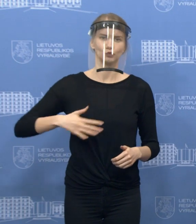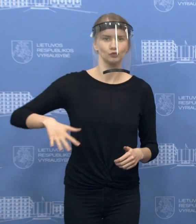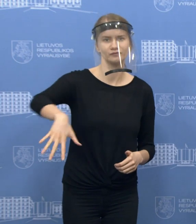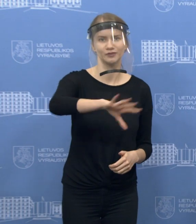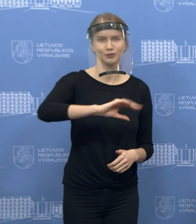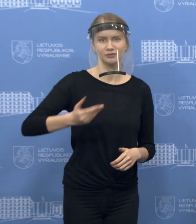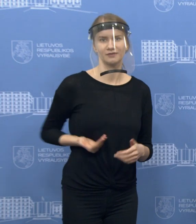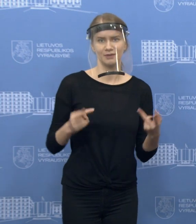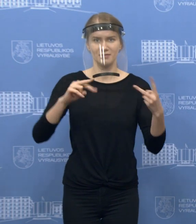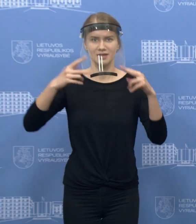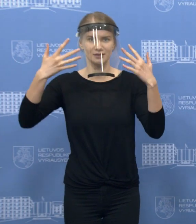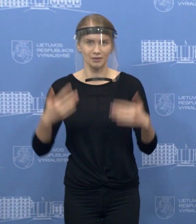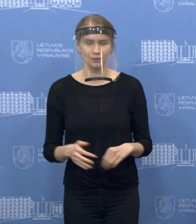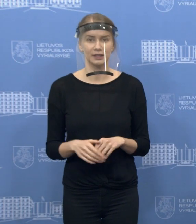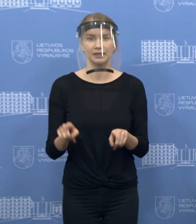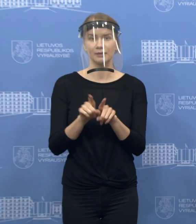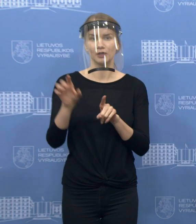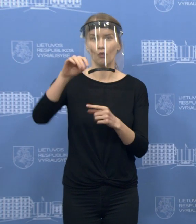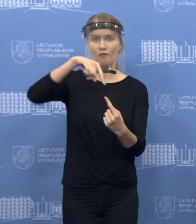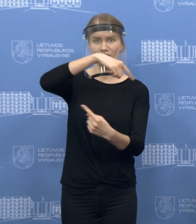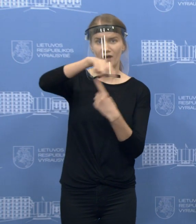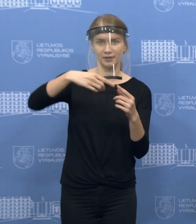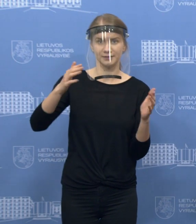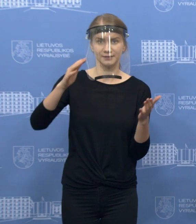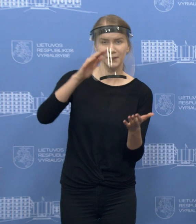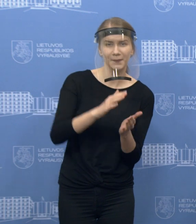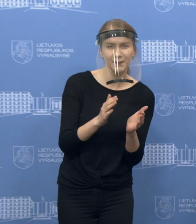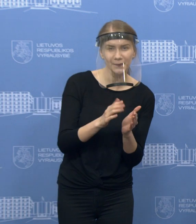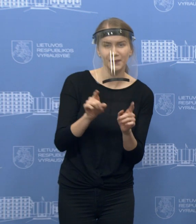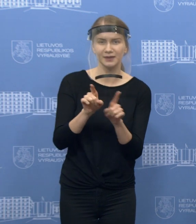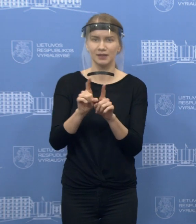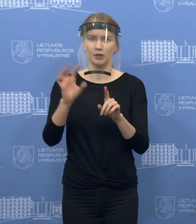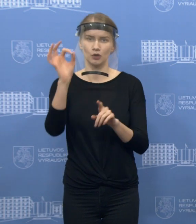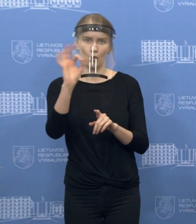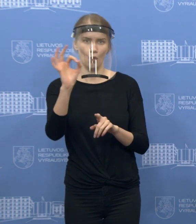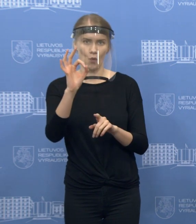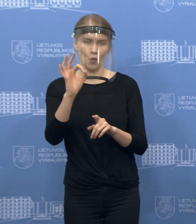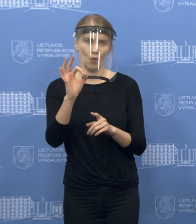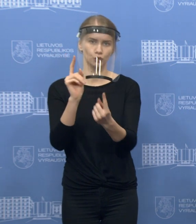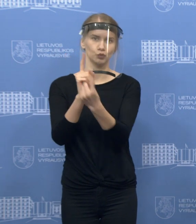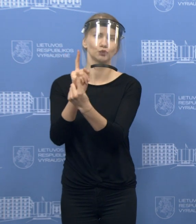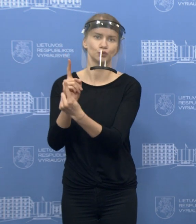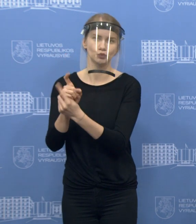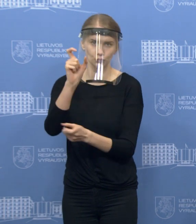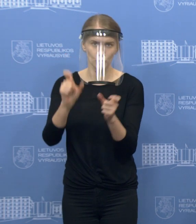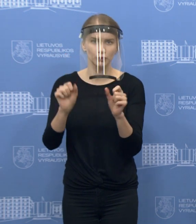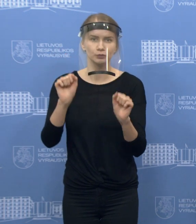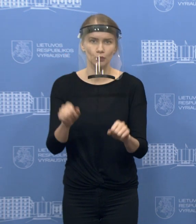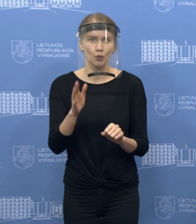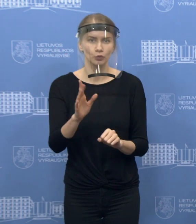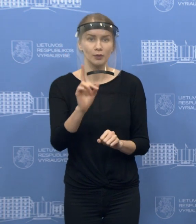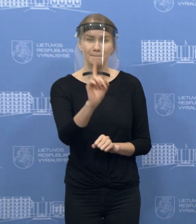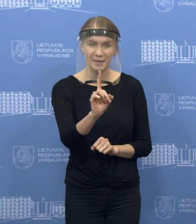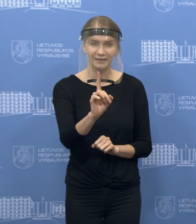pirmiausia dėl smulkaus vidutinio verslo atpalaidavimų ir tam tikro didesnio socialinio kontakto įsitraukimo į mūsų